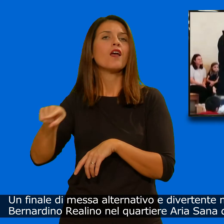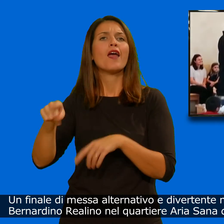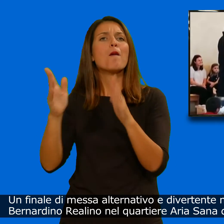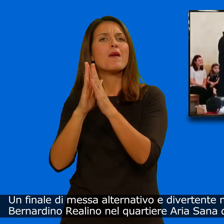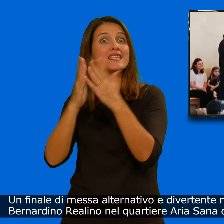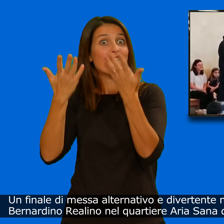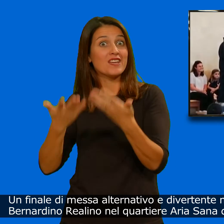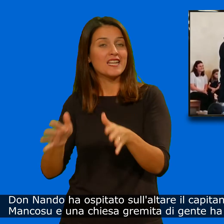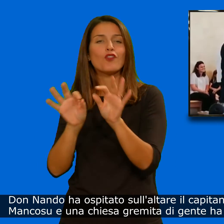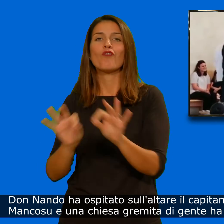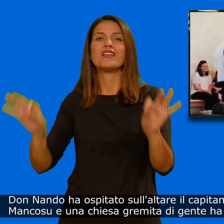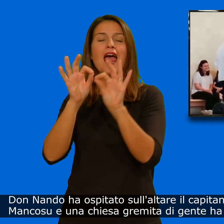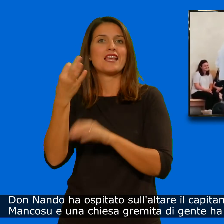Il parroco Don Nando